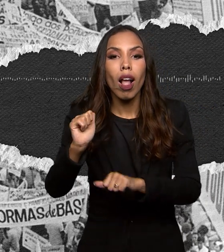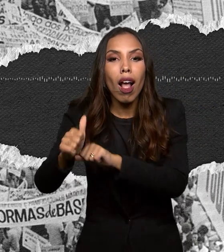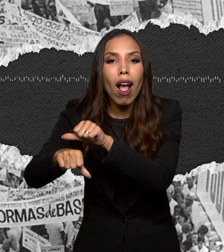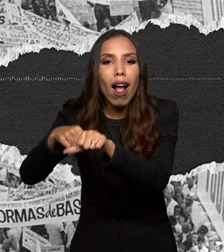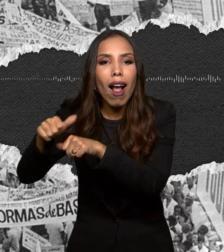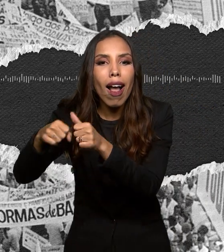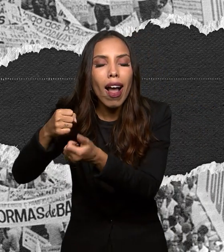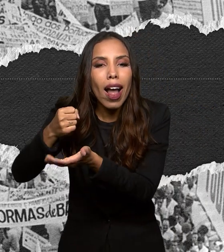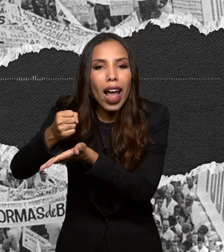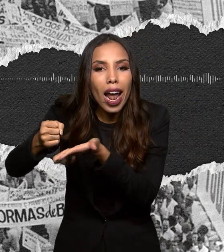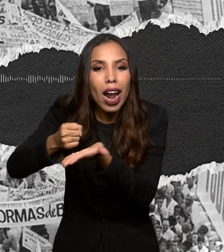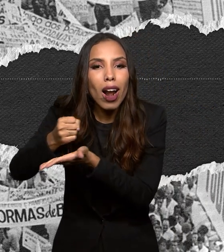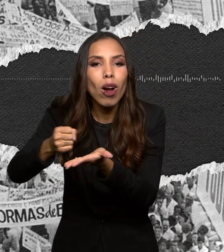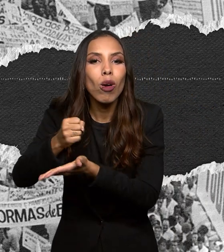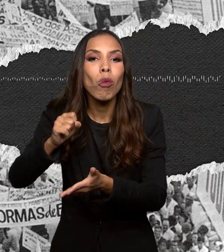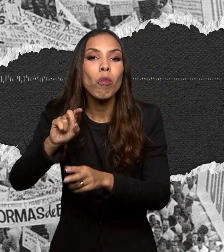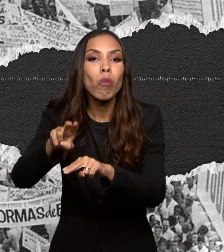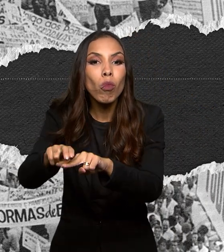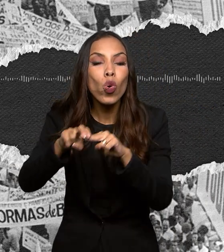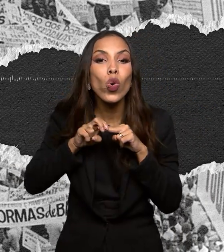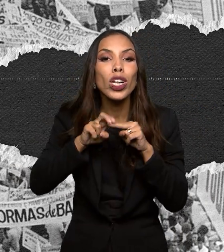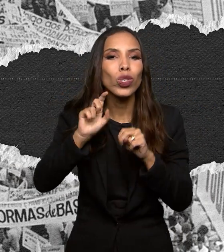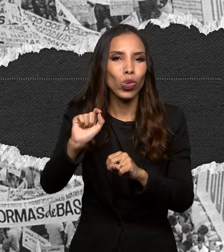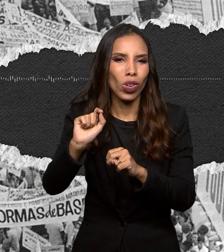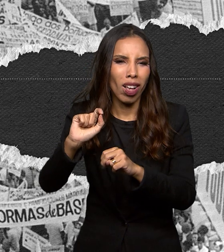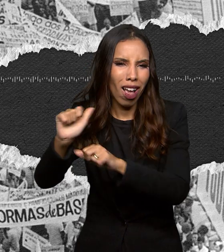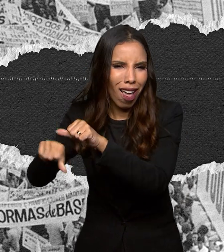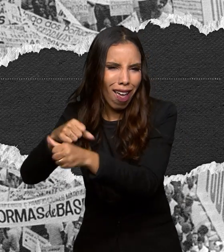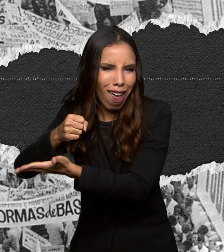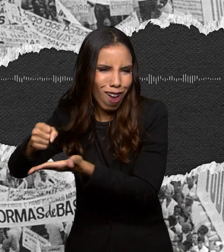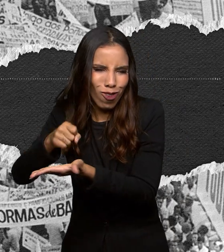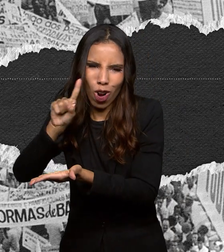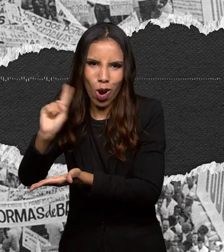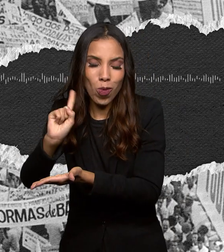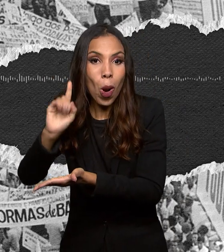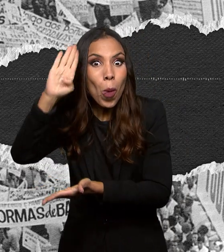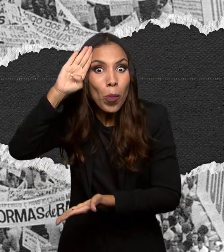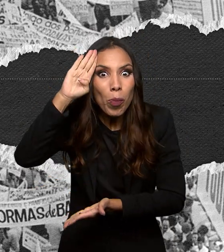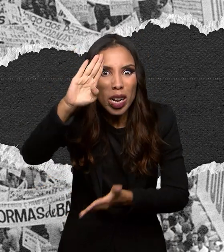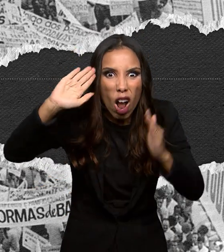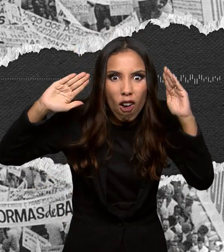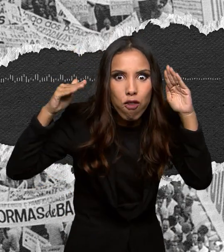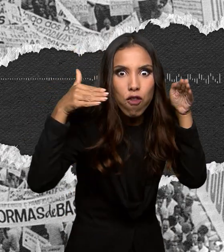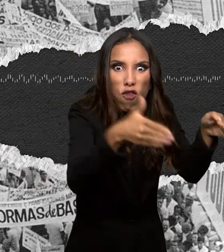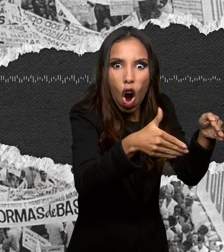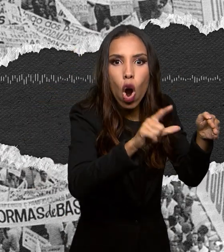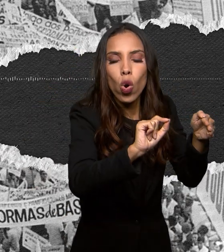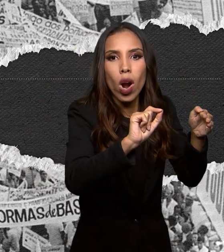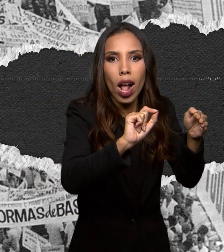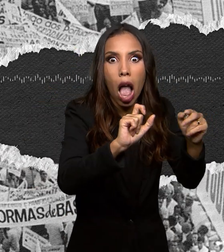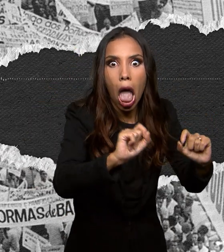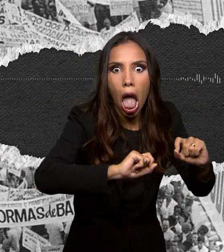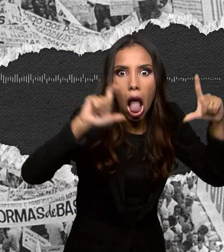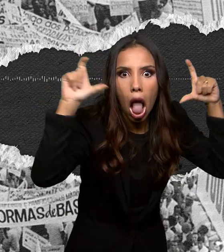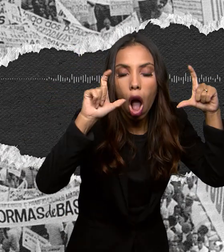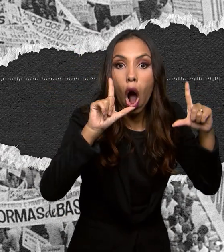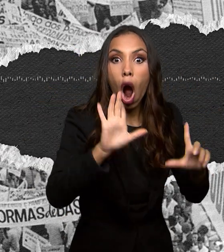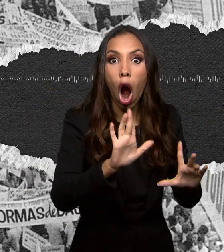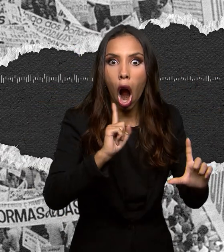dominante era abaixo o comunismo abaixo a subversão abaixo a desordem isso unia desde o fazendeiro